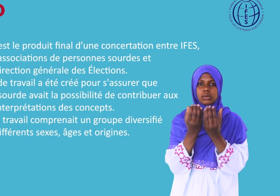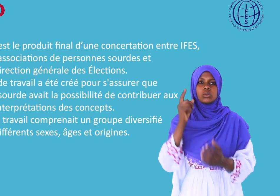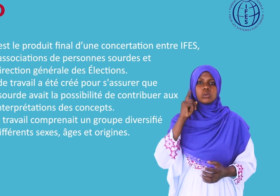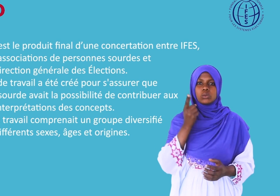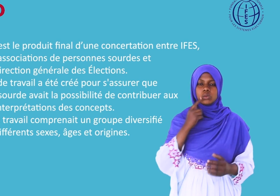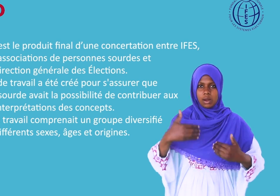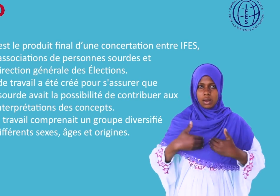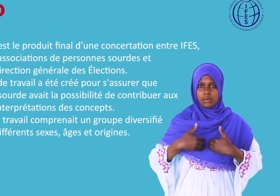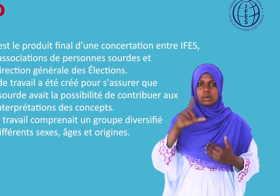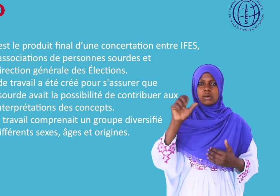concepts